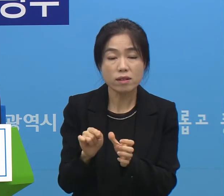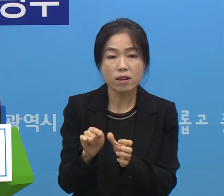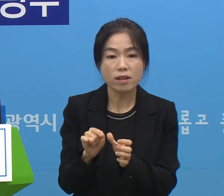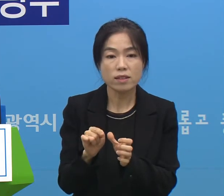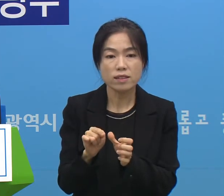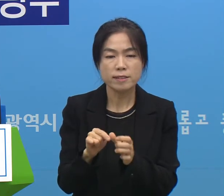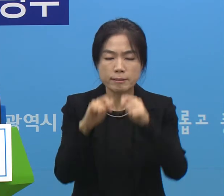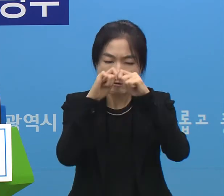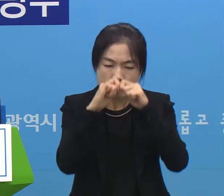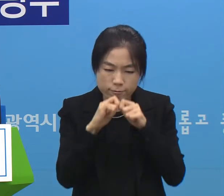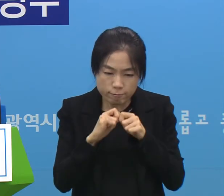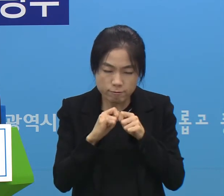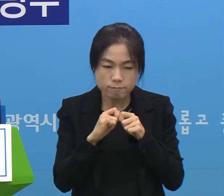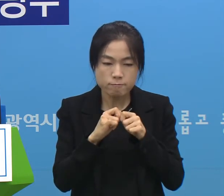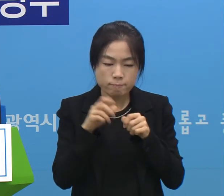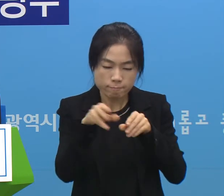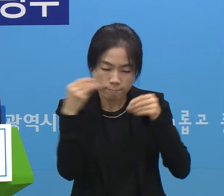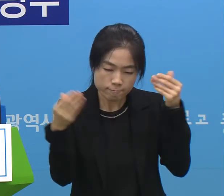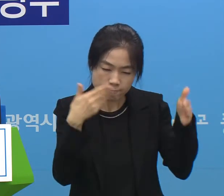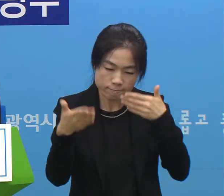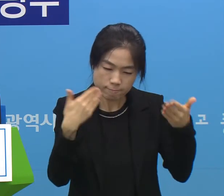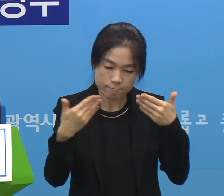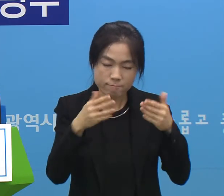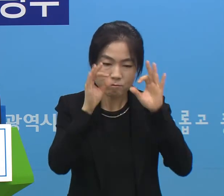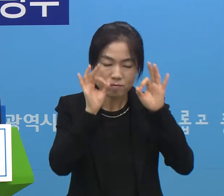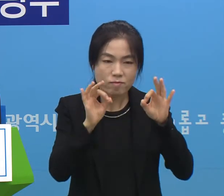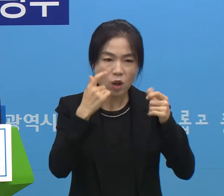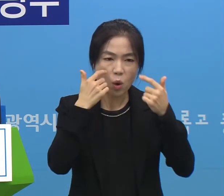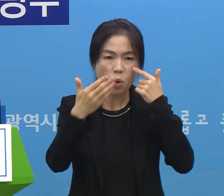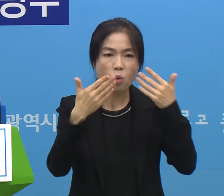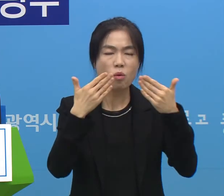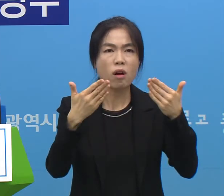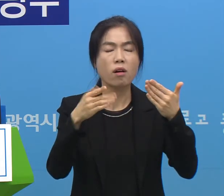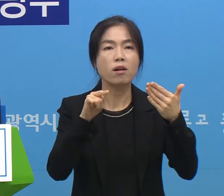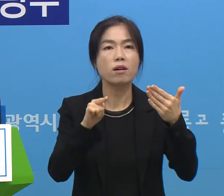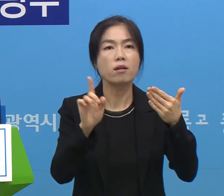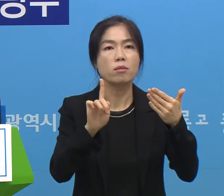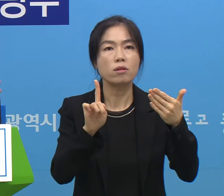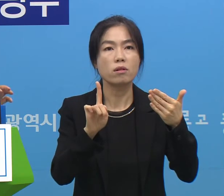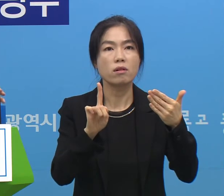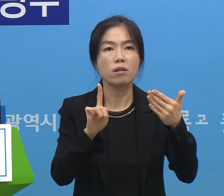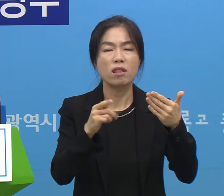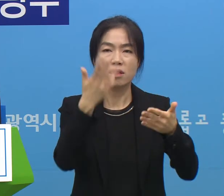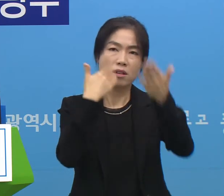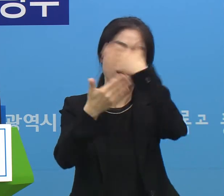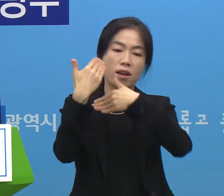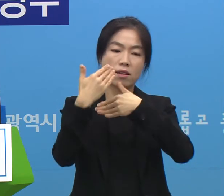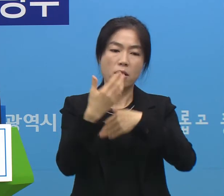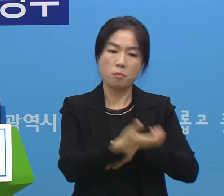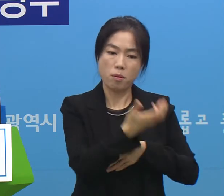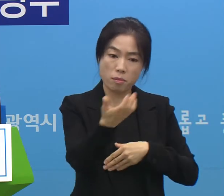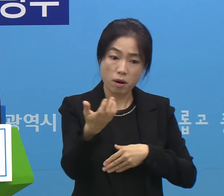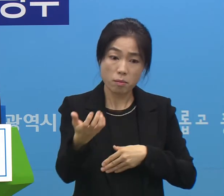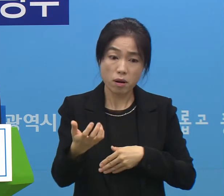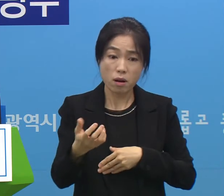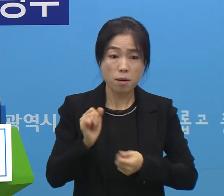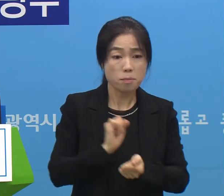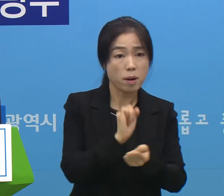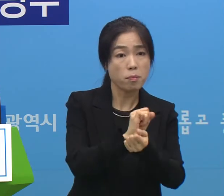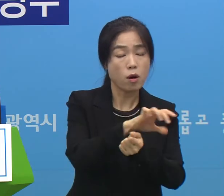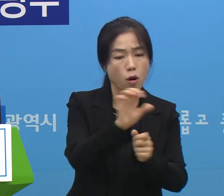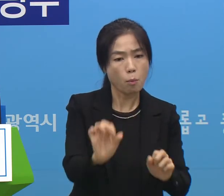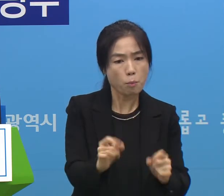더 세세한 걸 더 뒤져보고는 있지만 정확하게 어떤 기존에 있는 동선과 감염 경로와